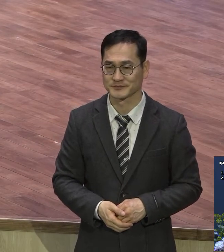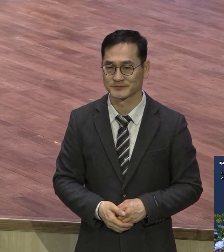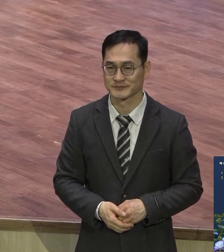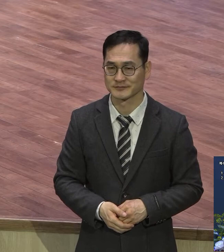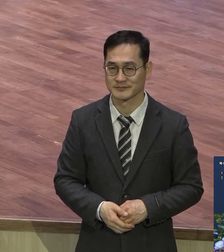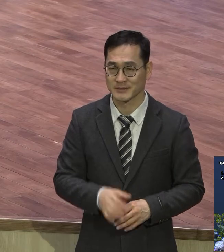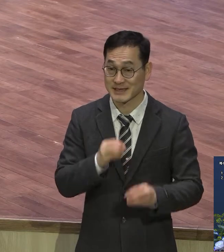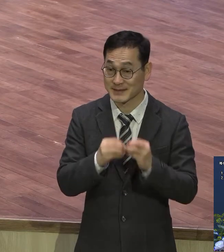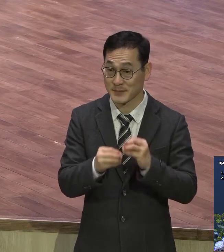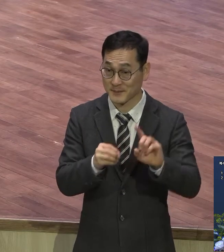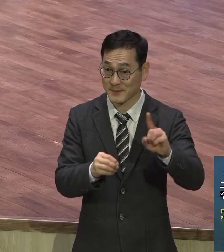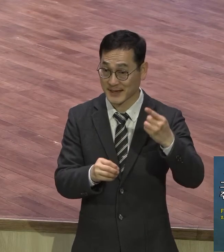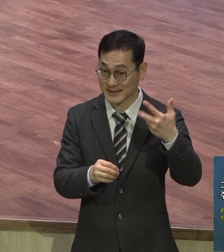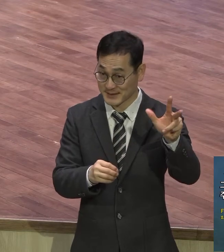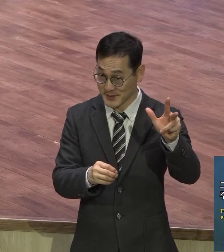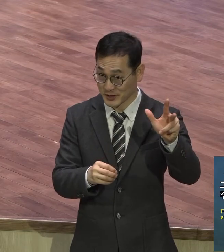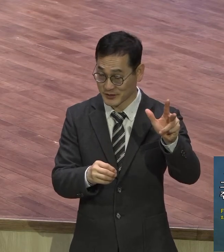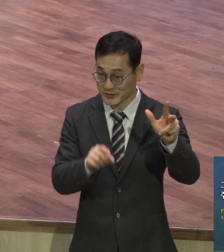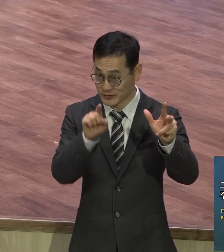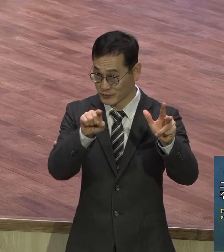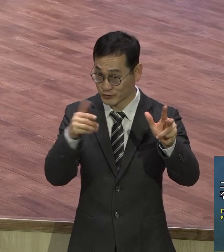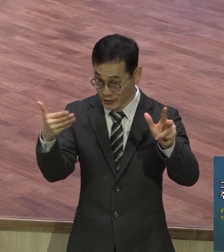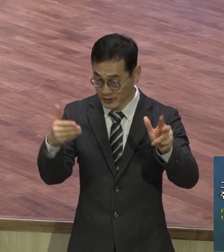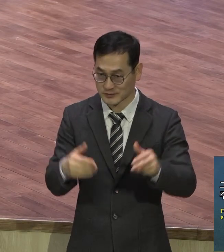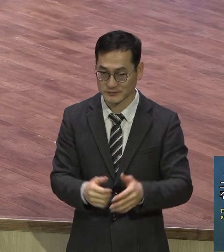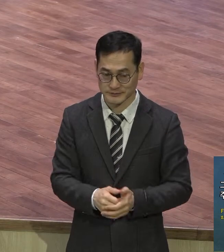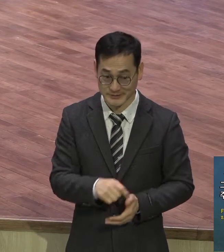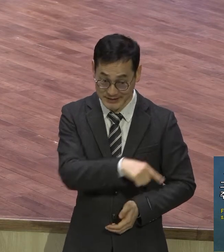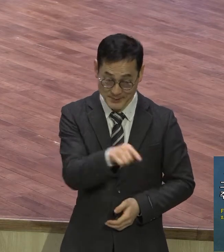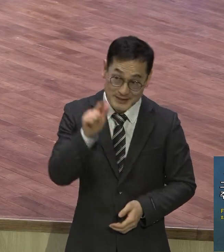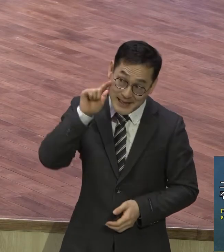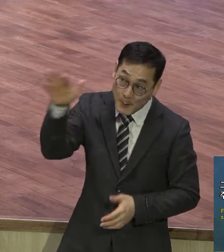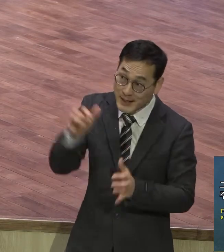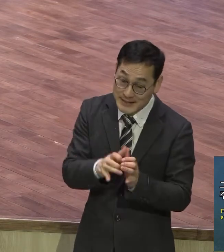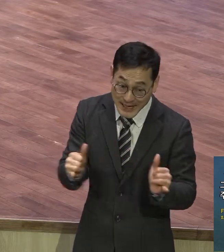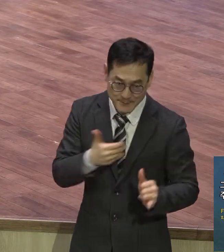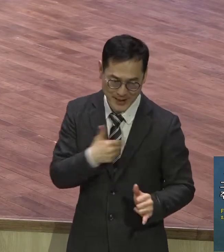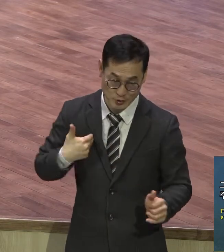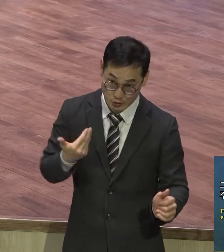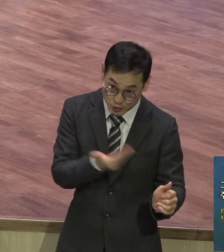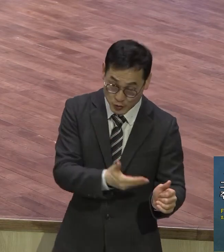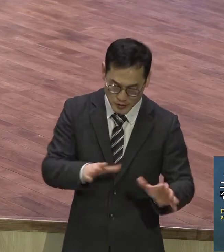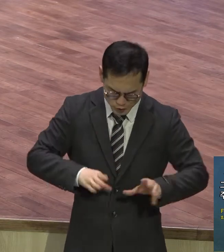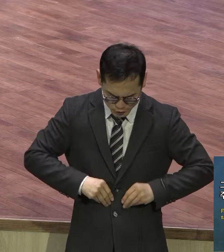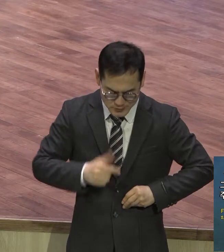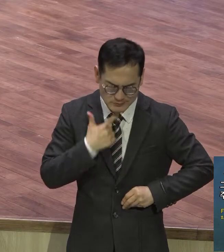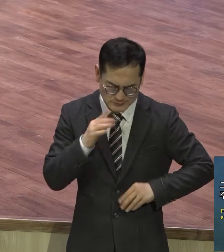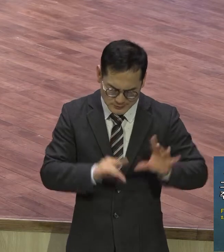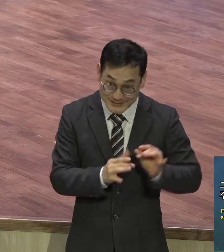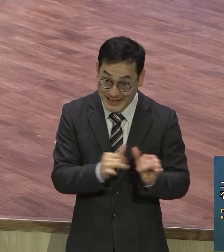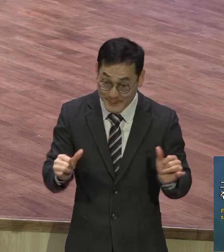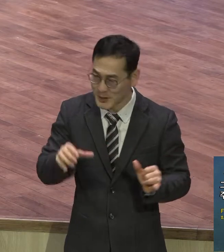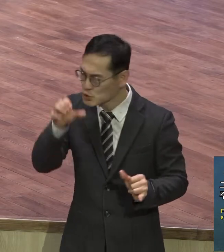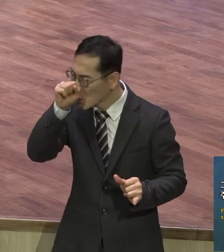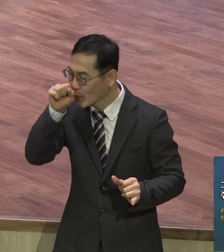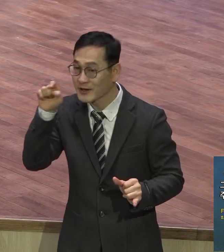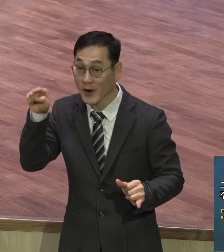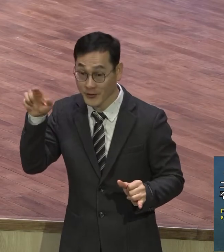보면 그가 사모하는 영혼에게 만족을 주시며 줄인 영혼에게 좋은 것으로 채워주심 이로다